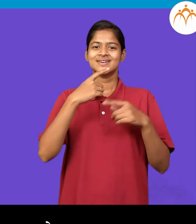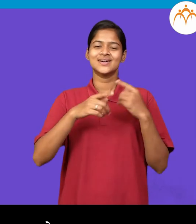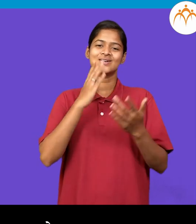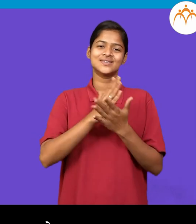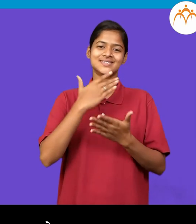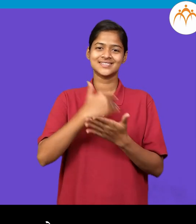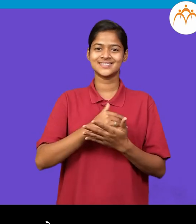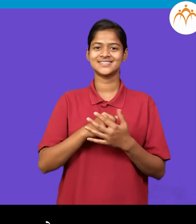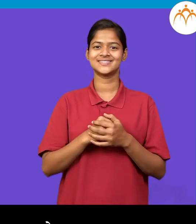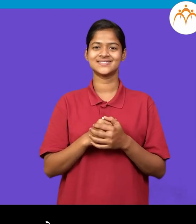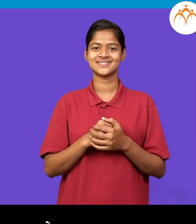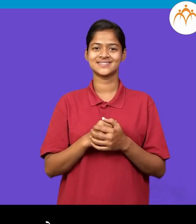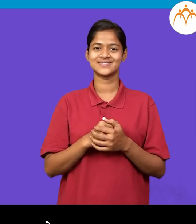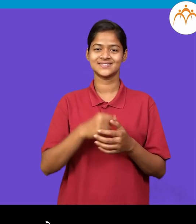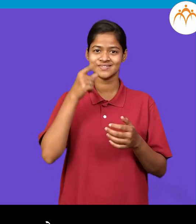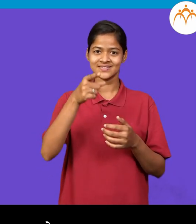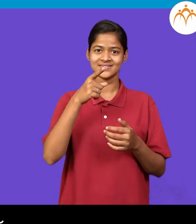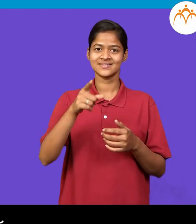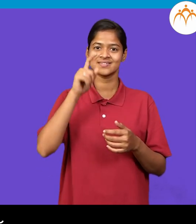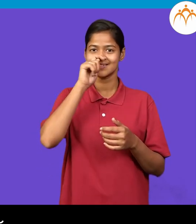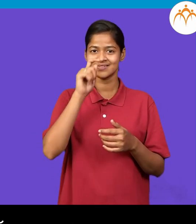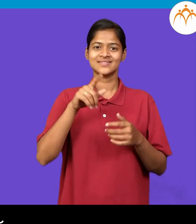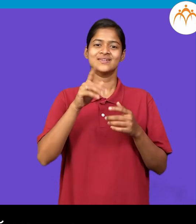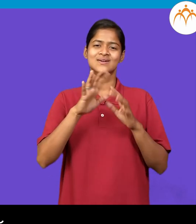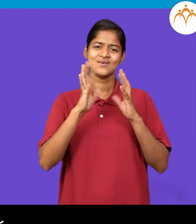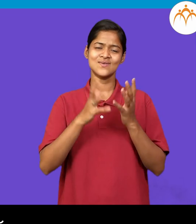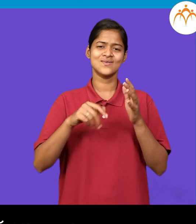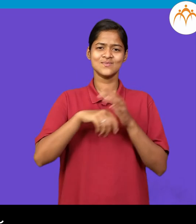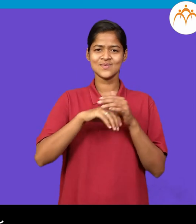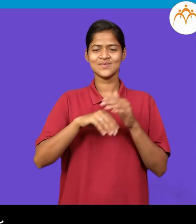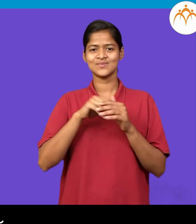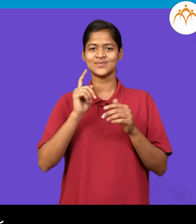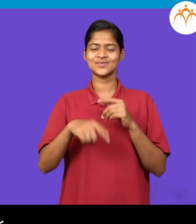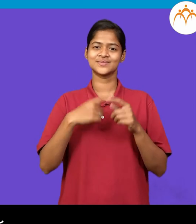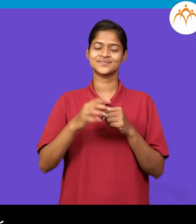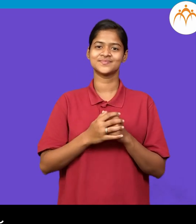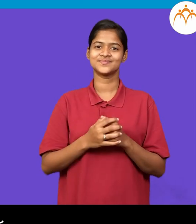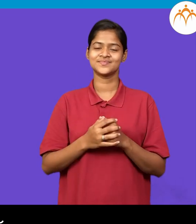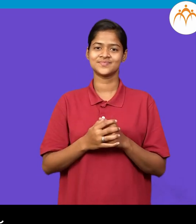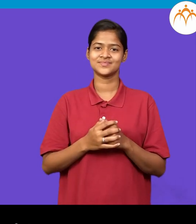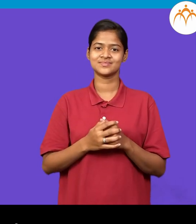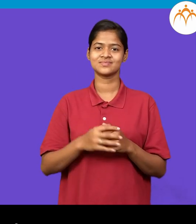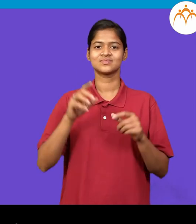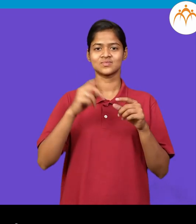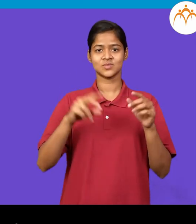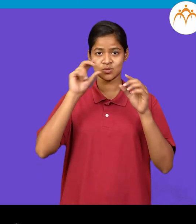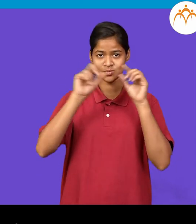वाडधिवस आहे त्याला बाबान्नी फुटबॉल अणला वासलितना वाक्या